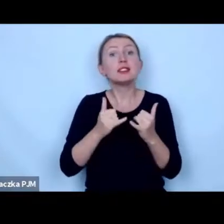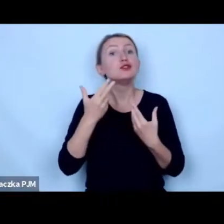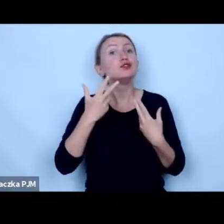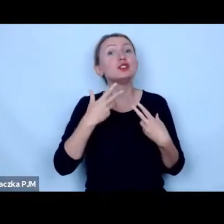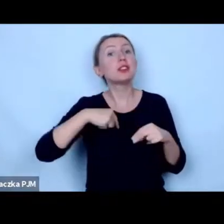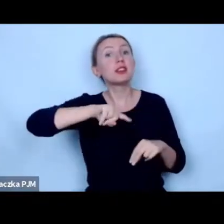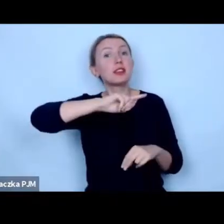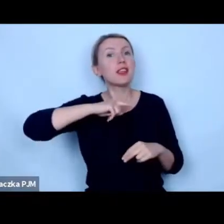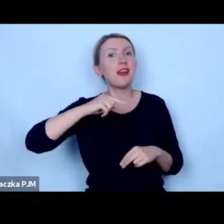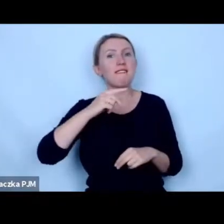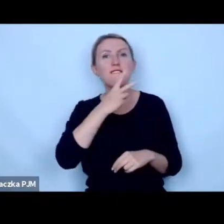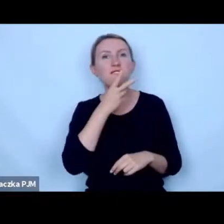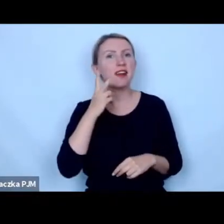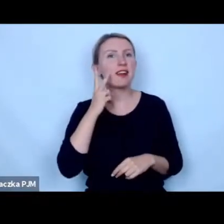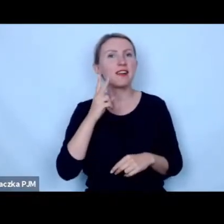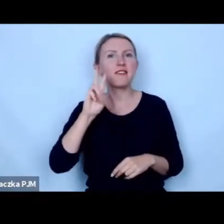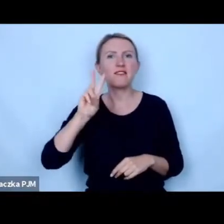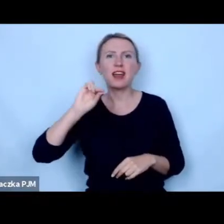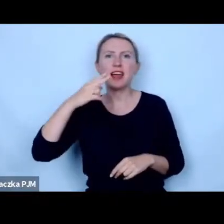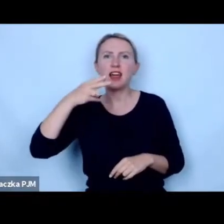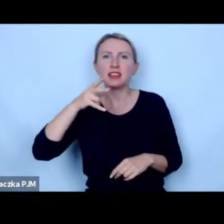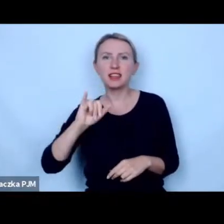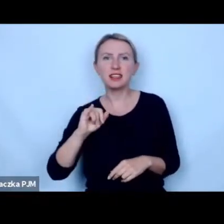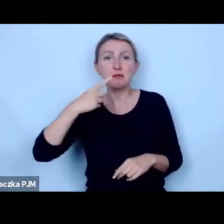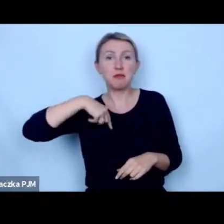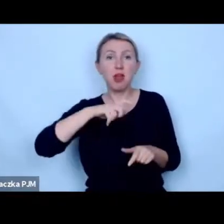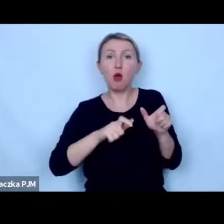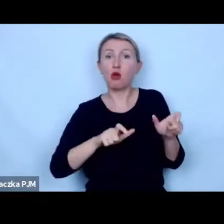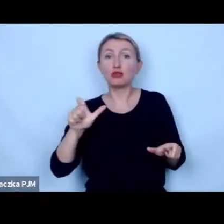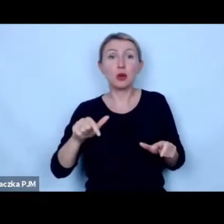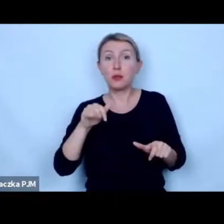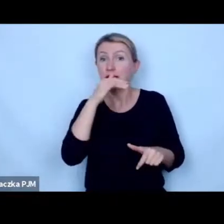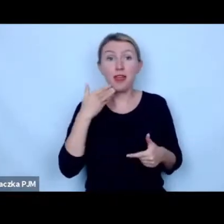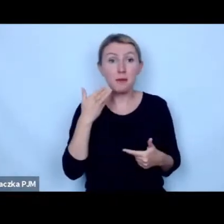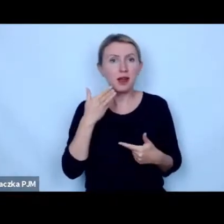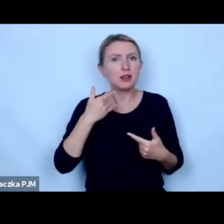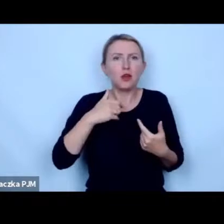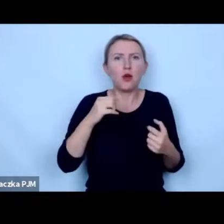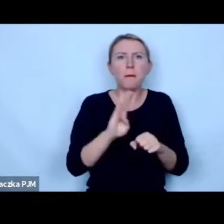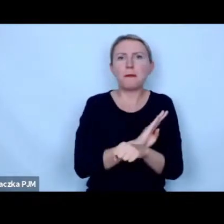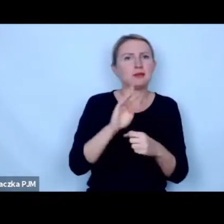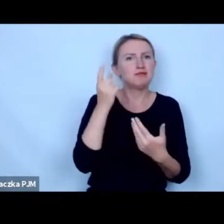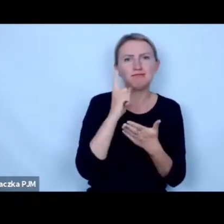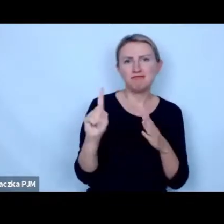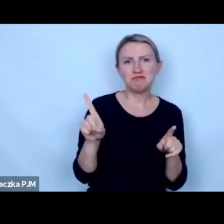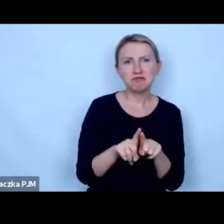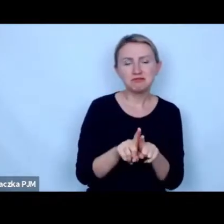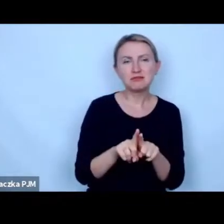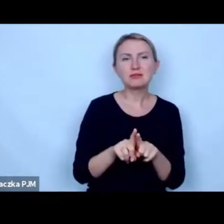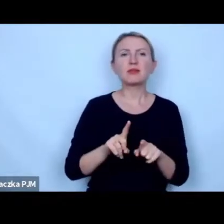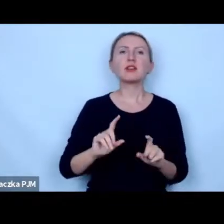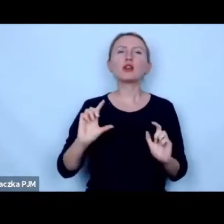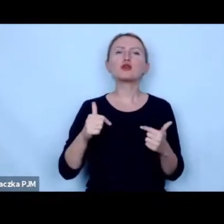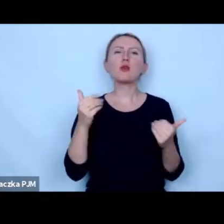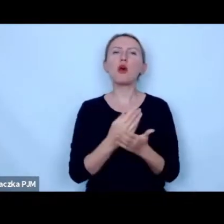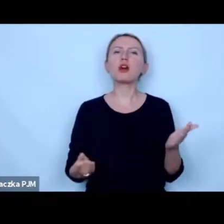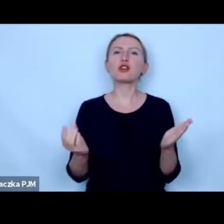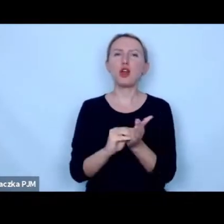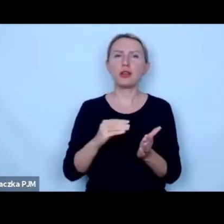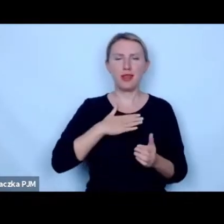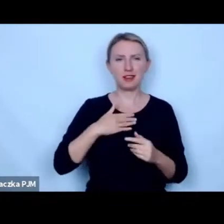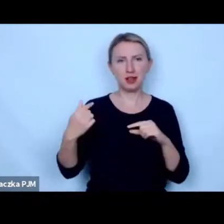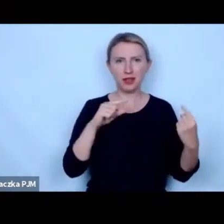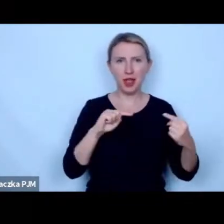były wegankami my jako jednostki i to jaką perspektywę mogę tutaj wnieść po prostu do tej naszej